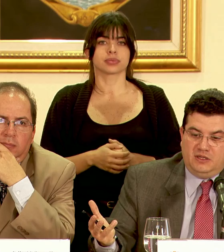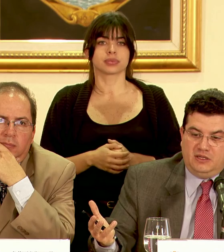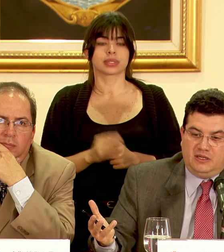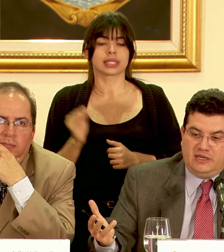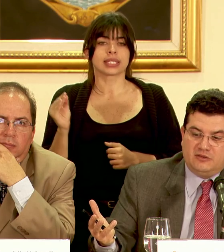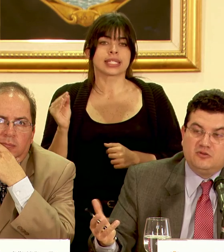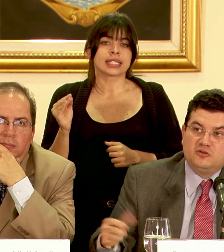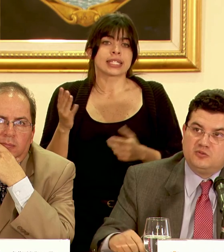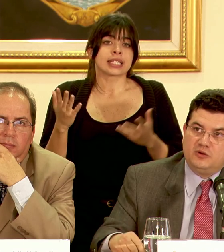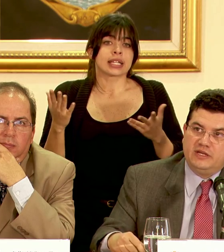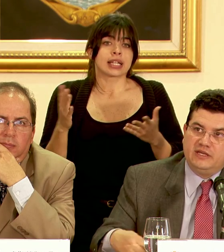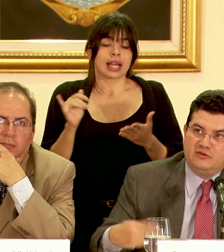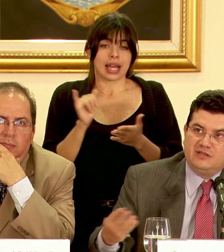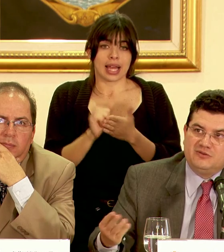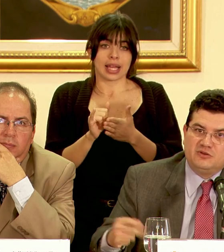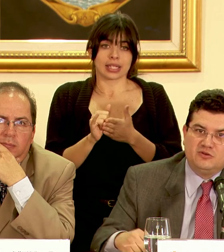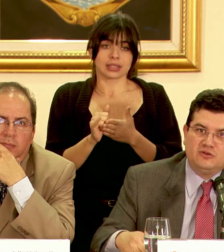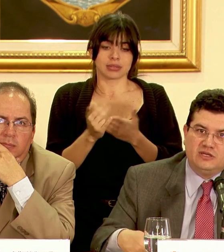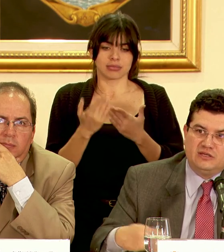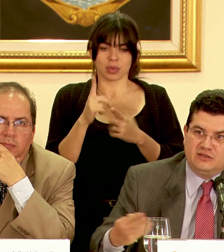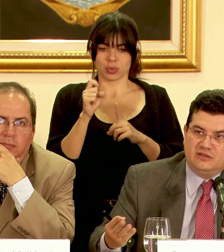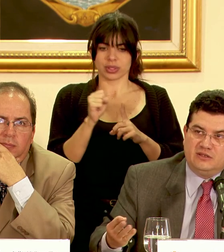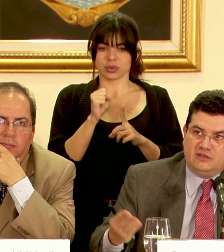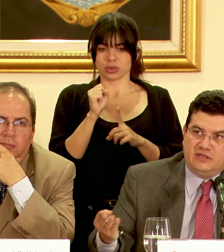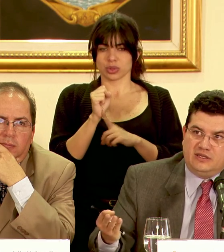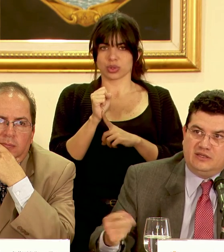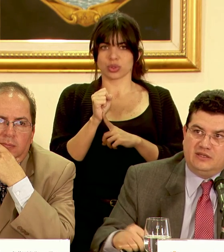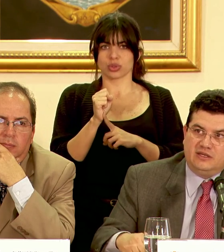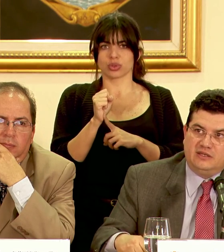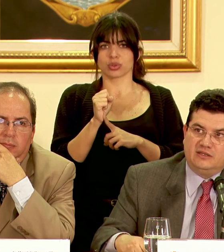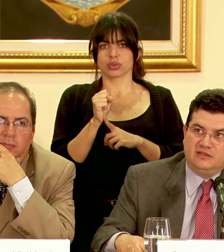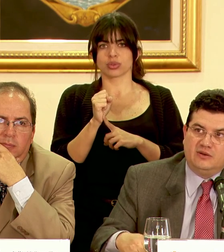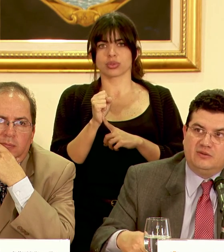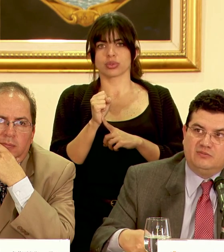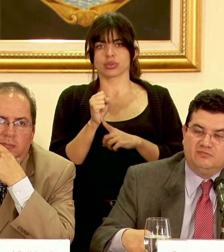y que eso nos pone en una situación de